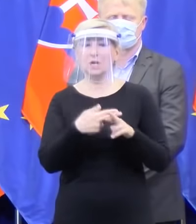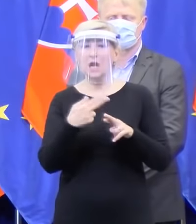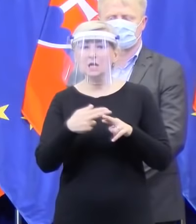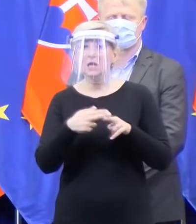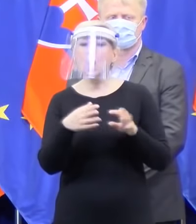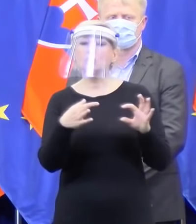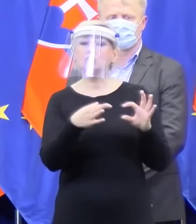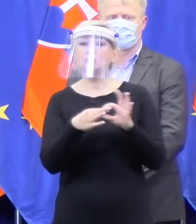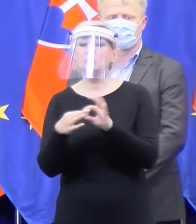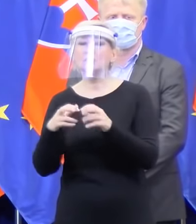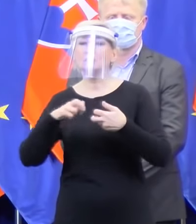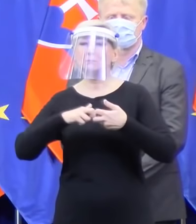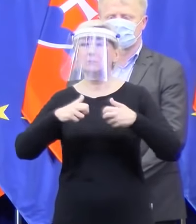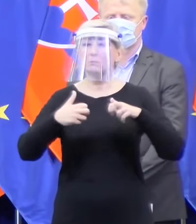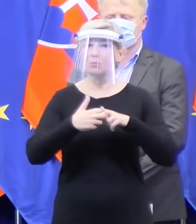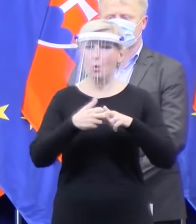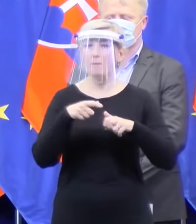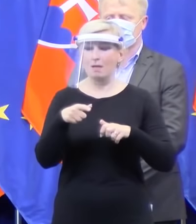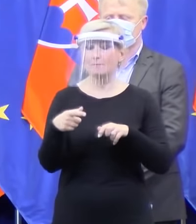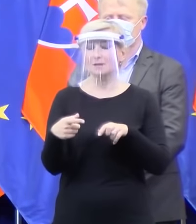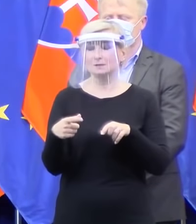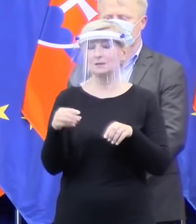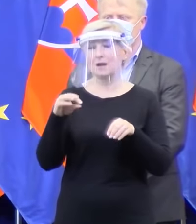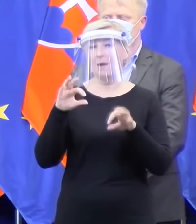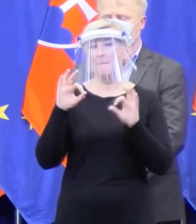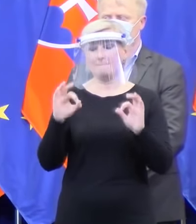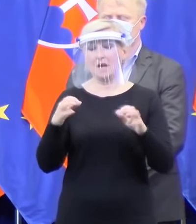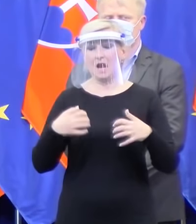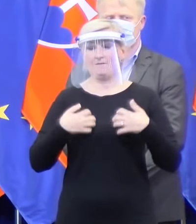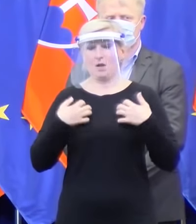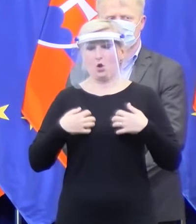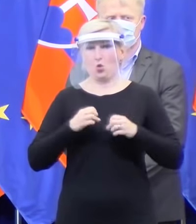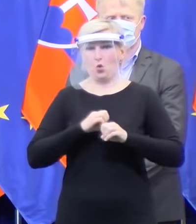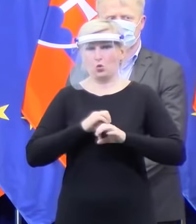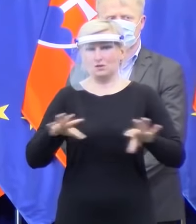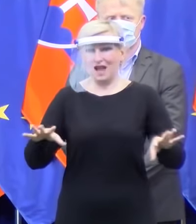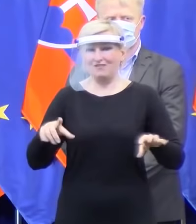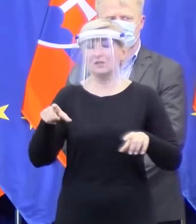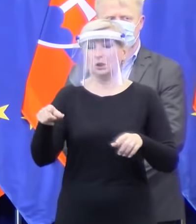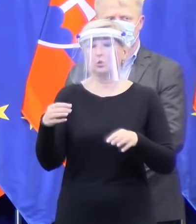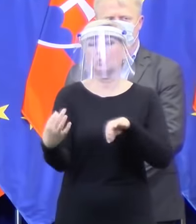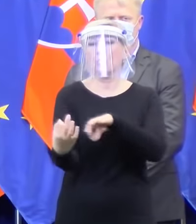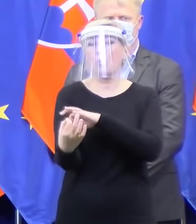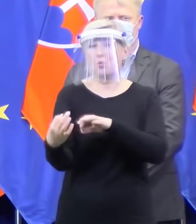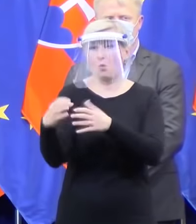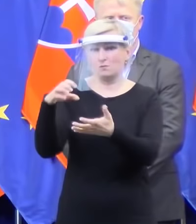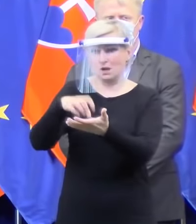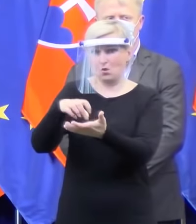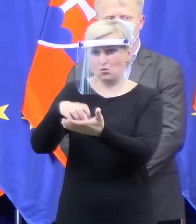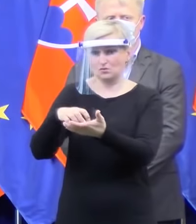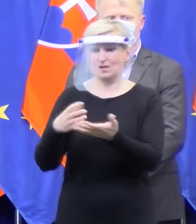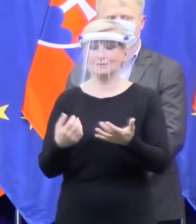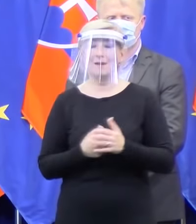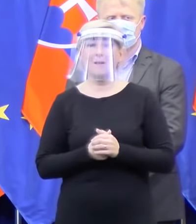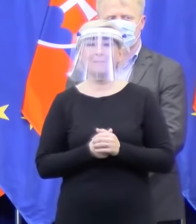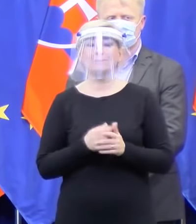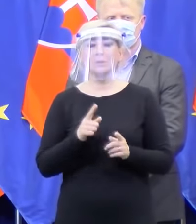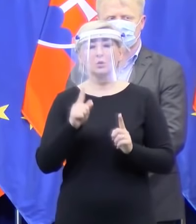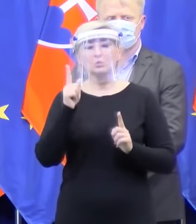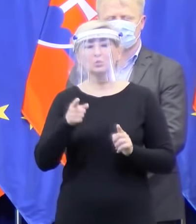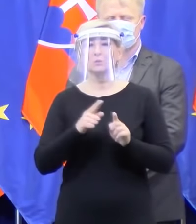teda riešenia COVID-19 v rómskych osadách. Potrebuje to trošku iný prístup,